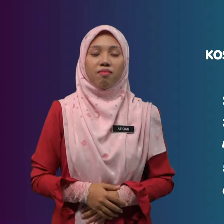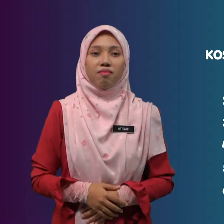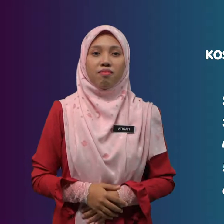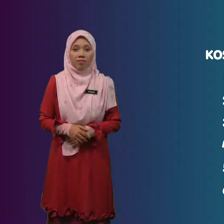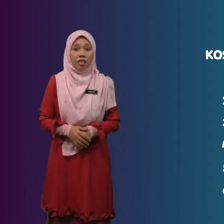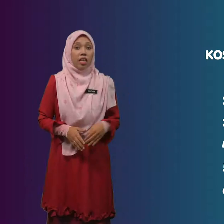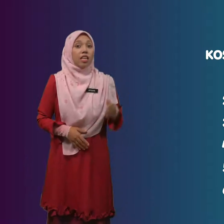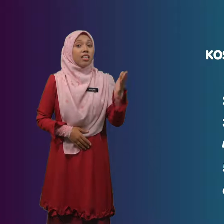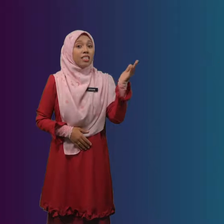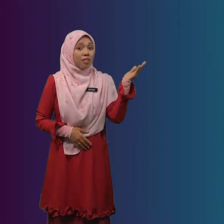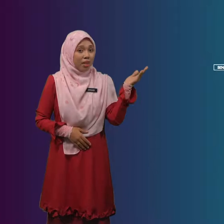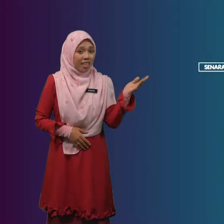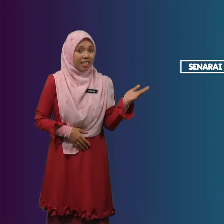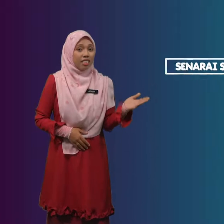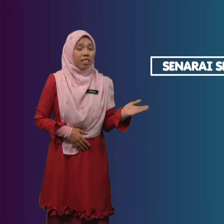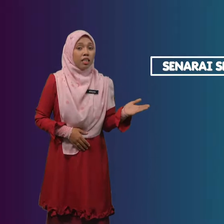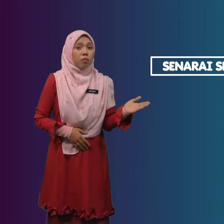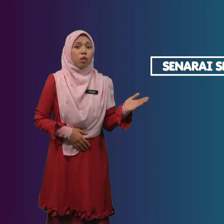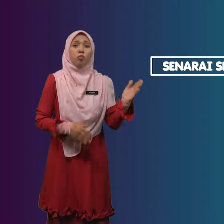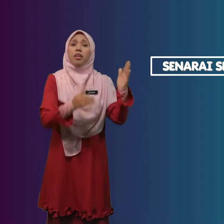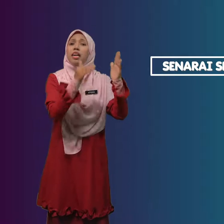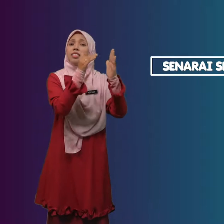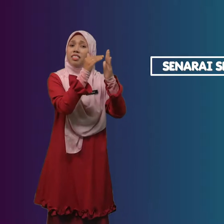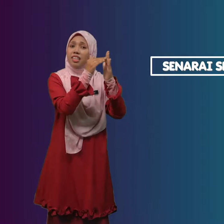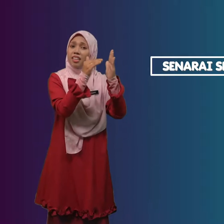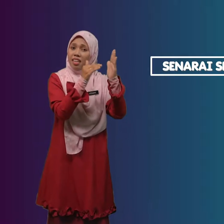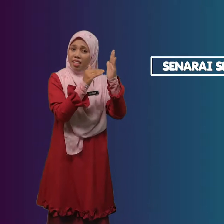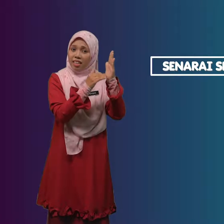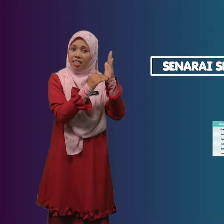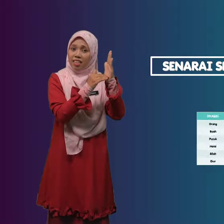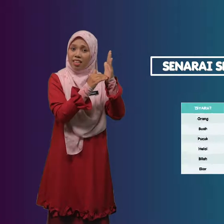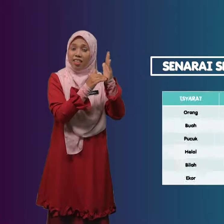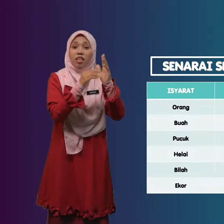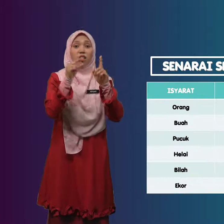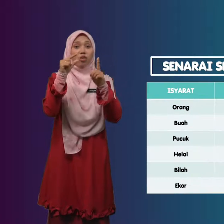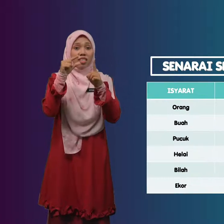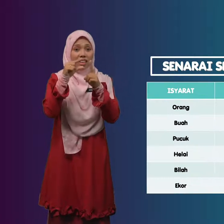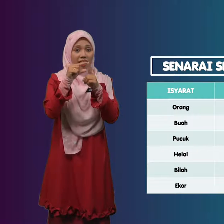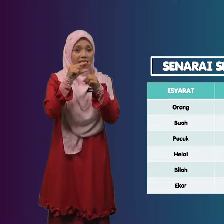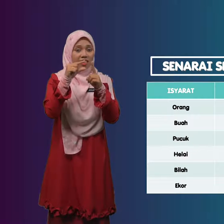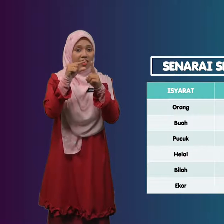Di sebelah ini merupakan senarai kosa kata